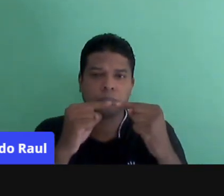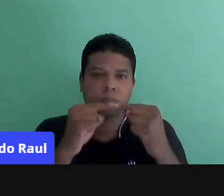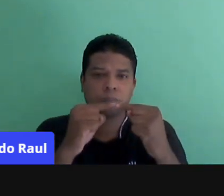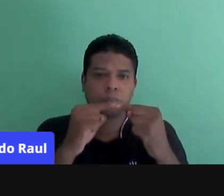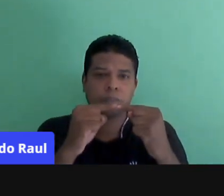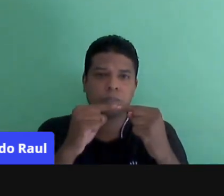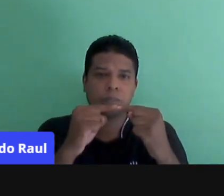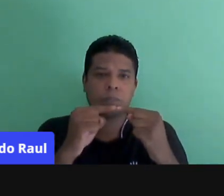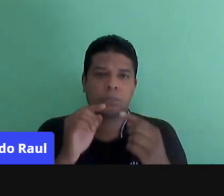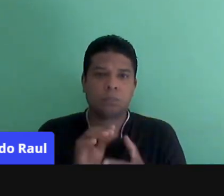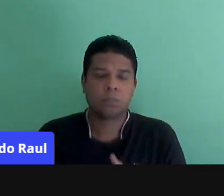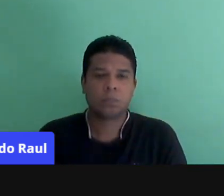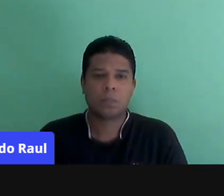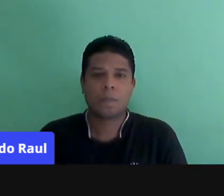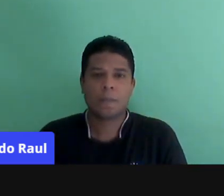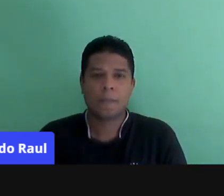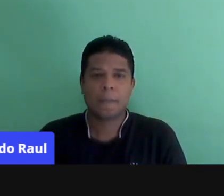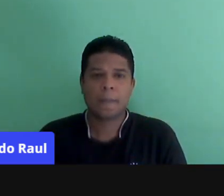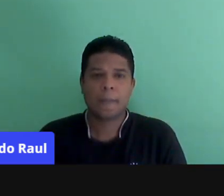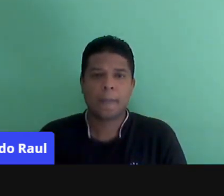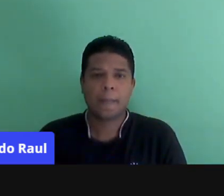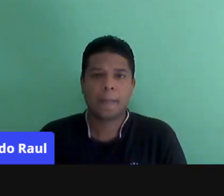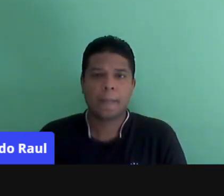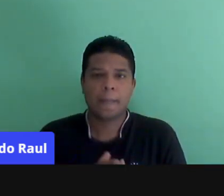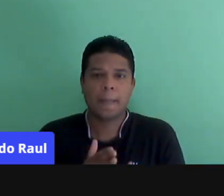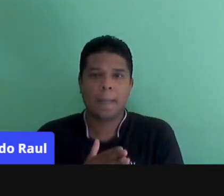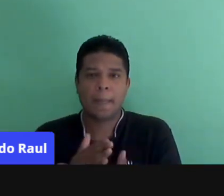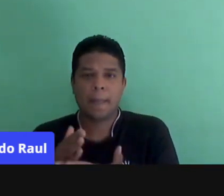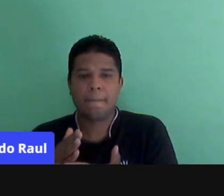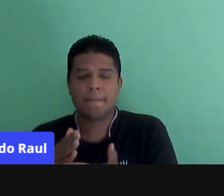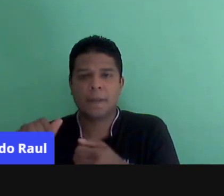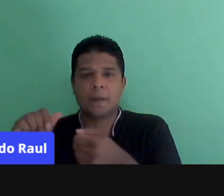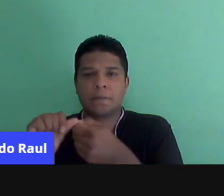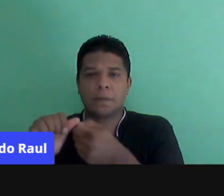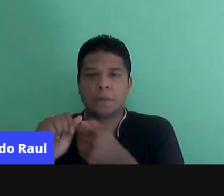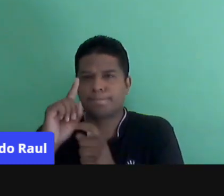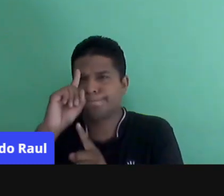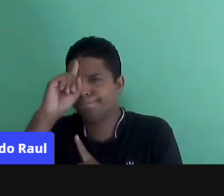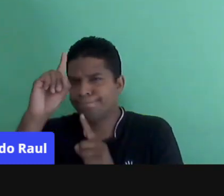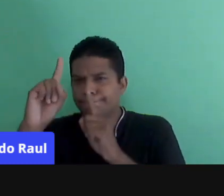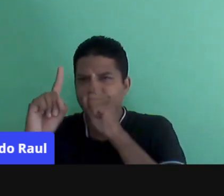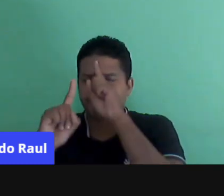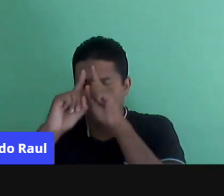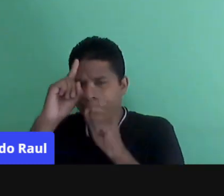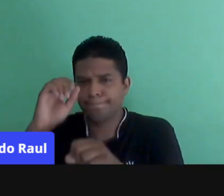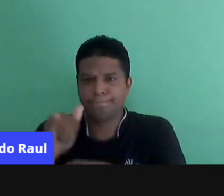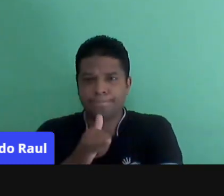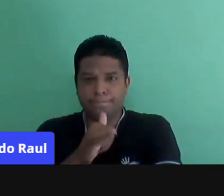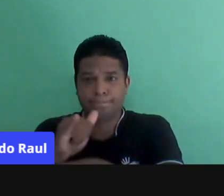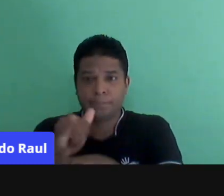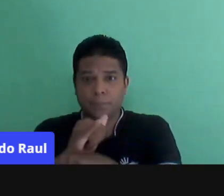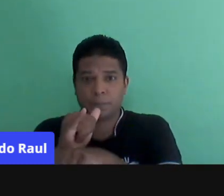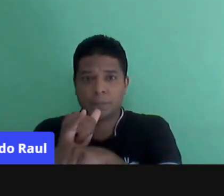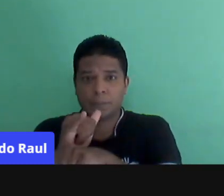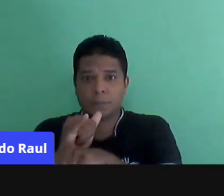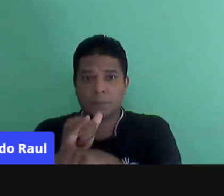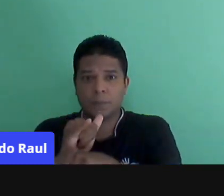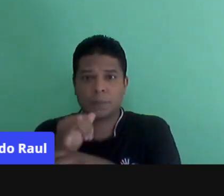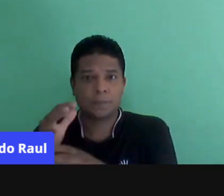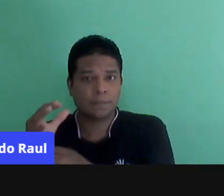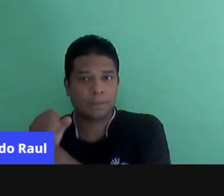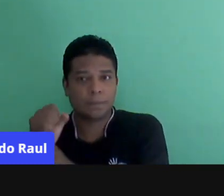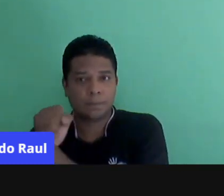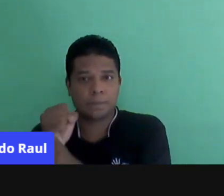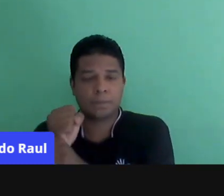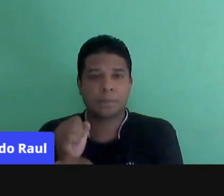Para que após, na fase de formulação, ele possa criar estratégias de resolução. Nesse momento,